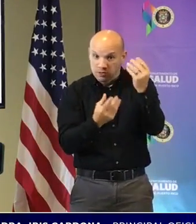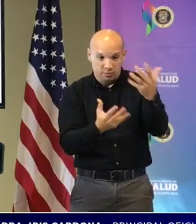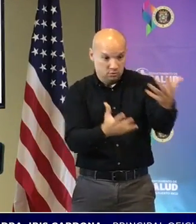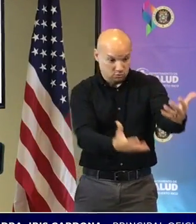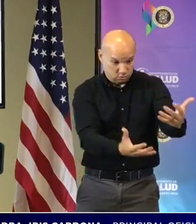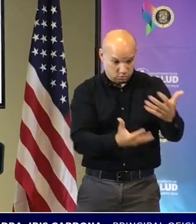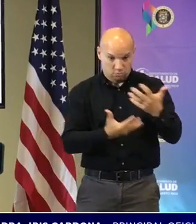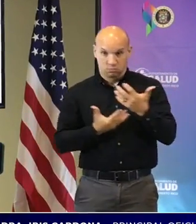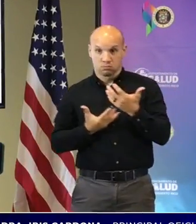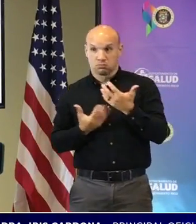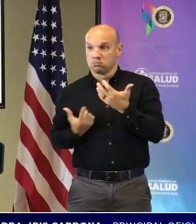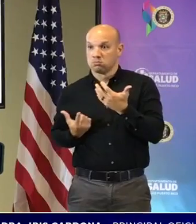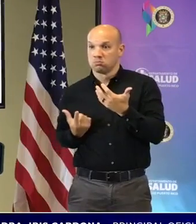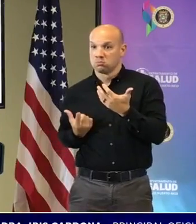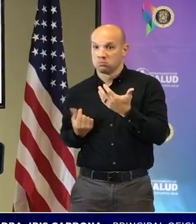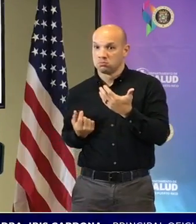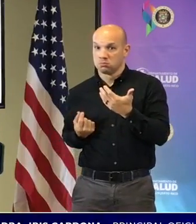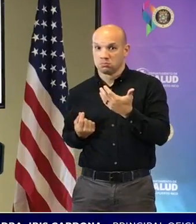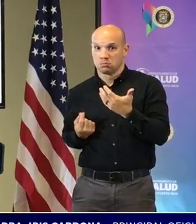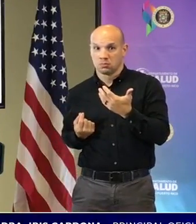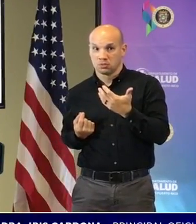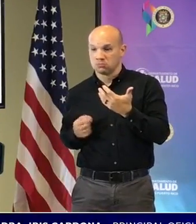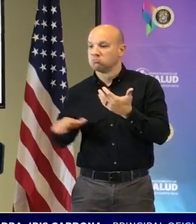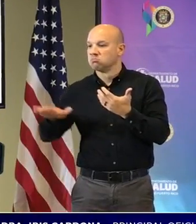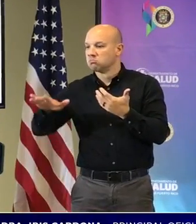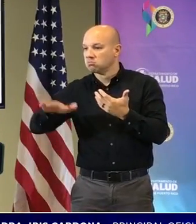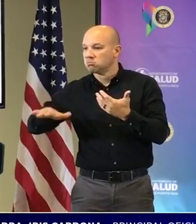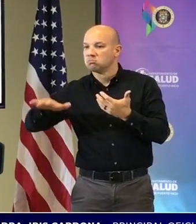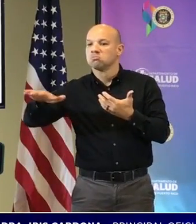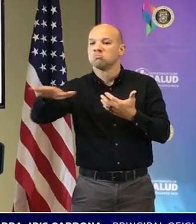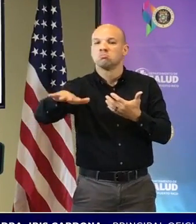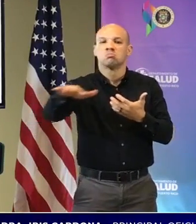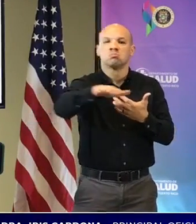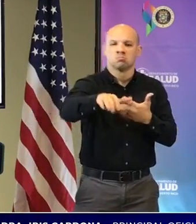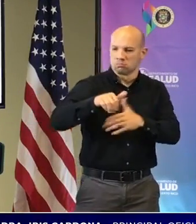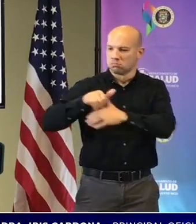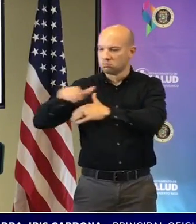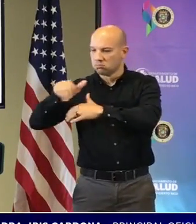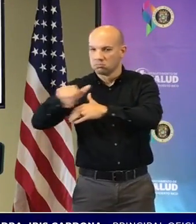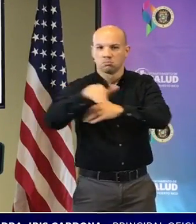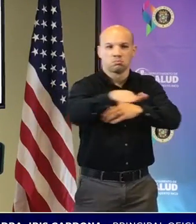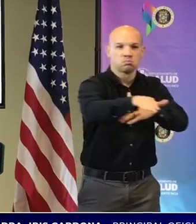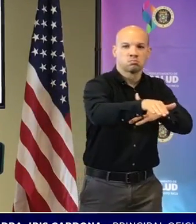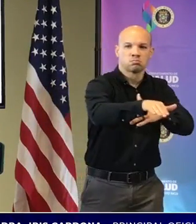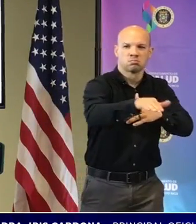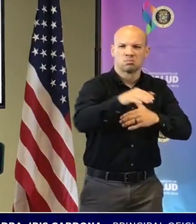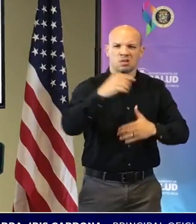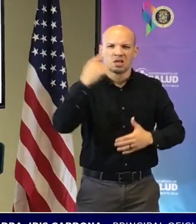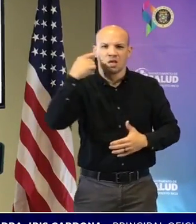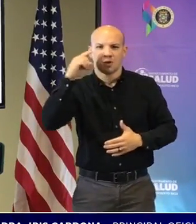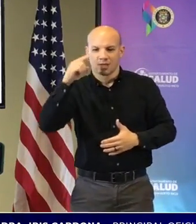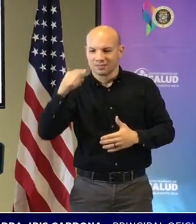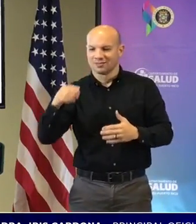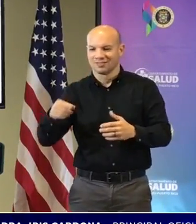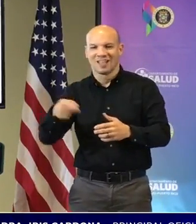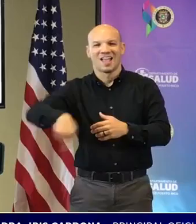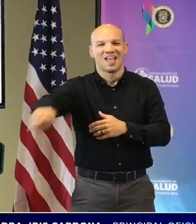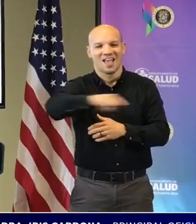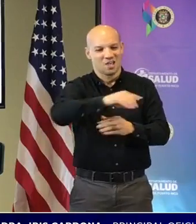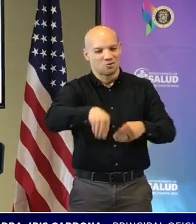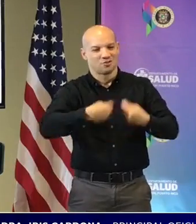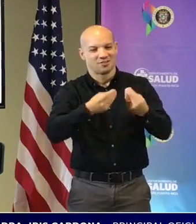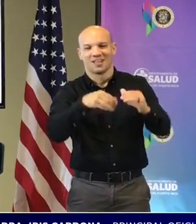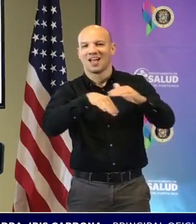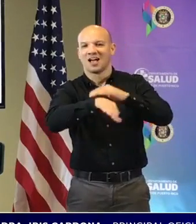los lugares que se pueda en la isla el acceso a estos servicios. Es un